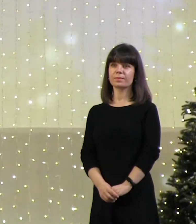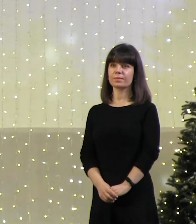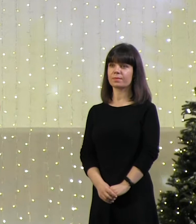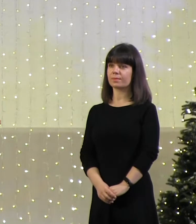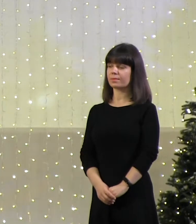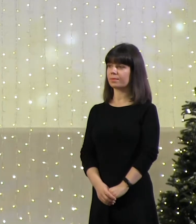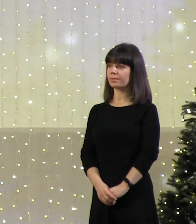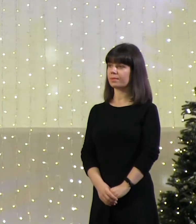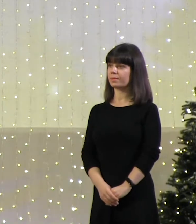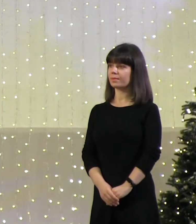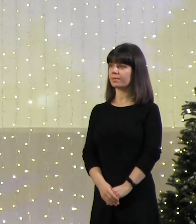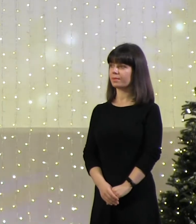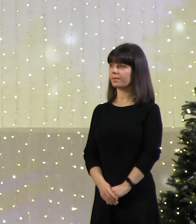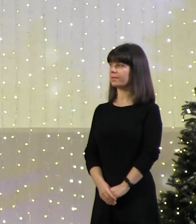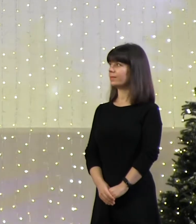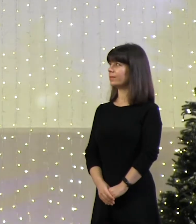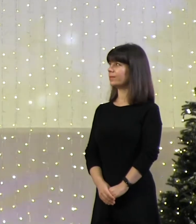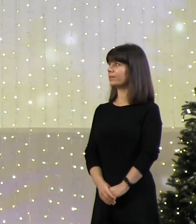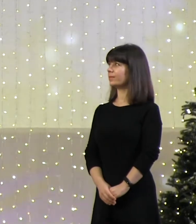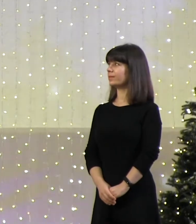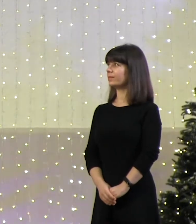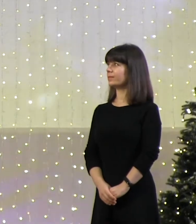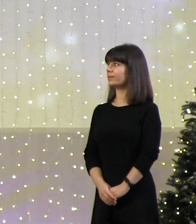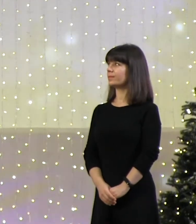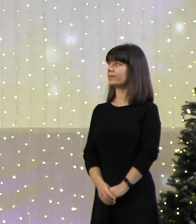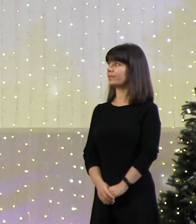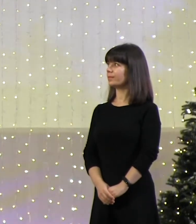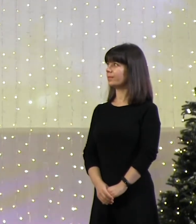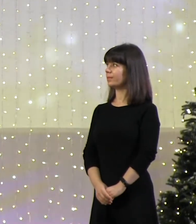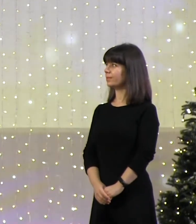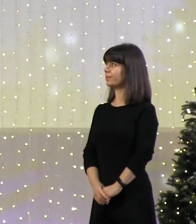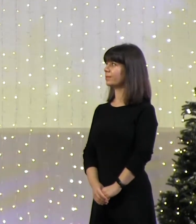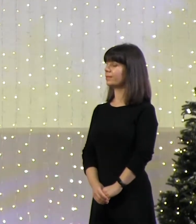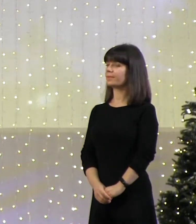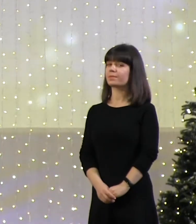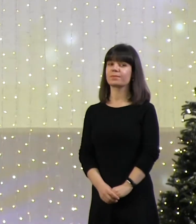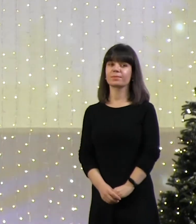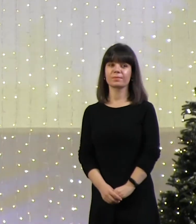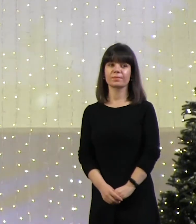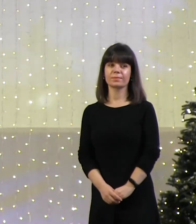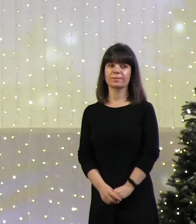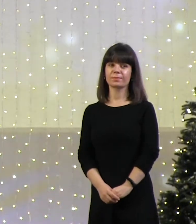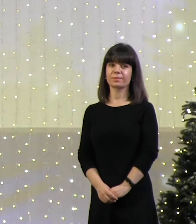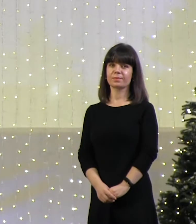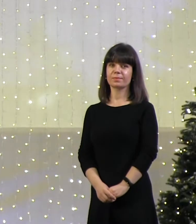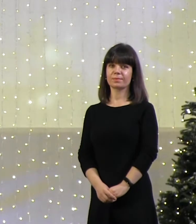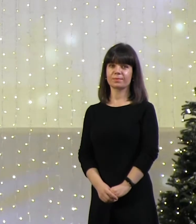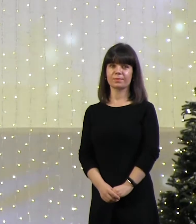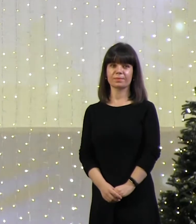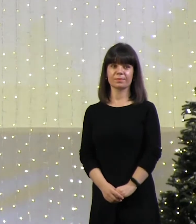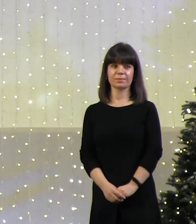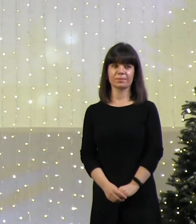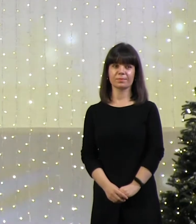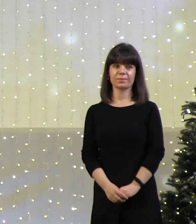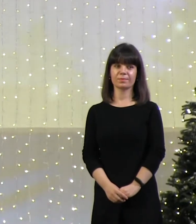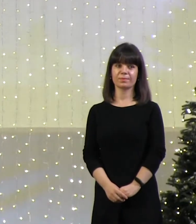имею честь представить Ирину, которая стоит рядом со мной. Ирина является